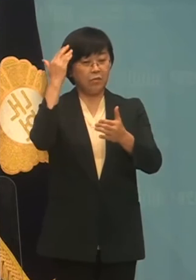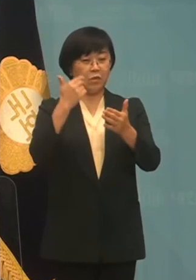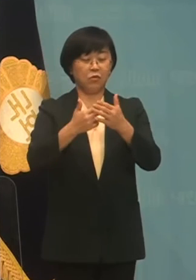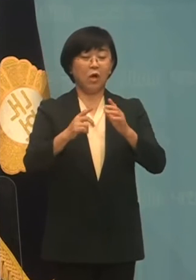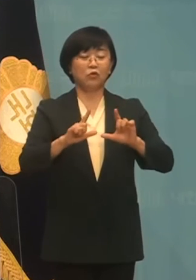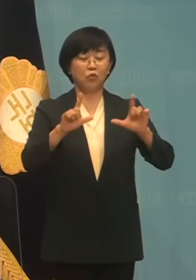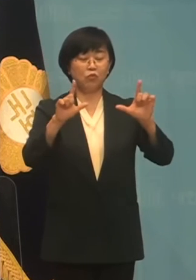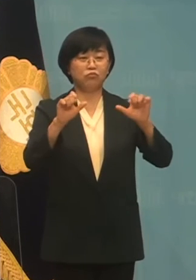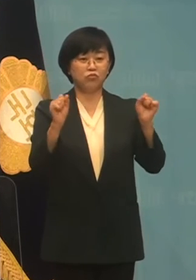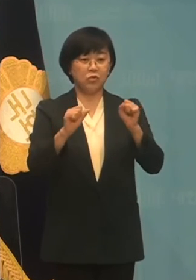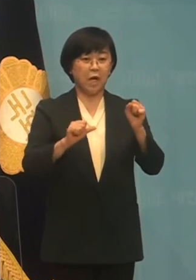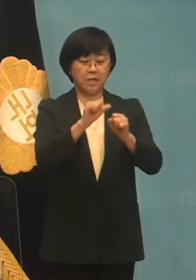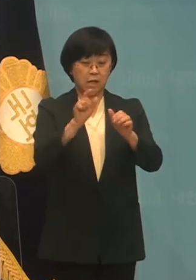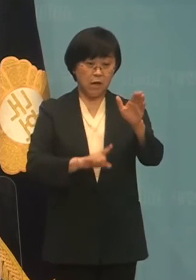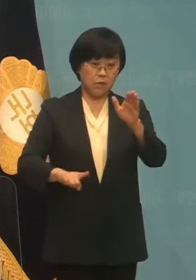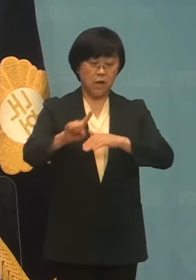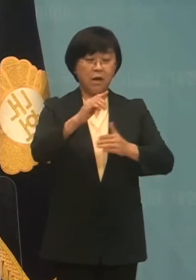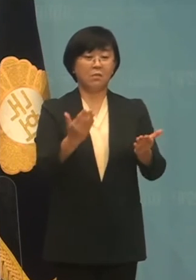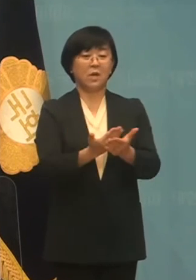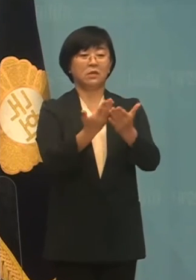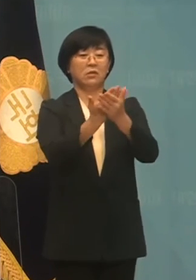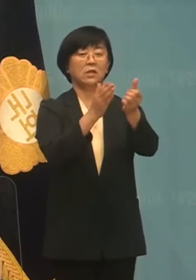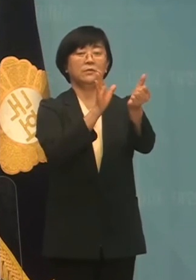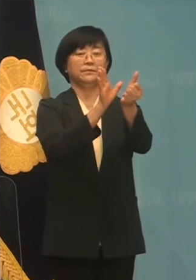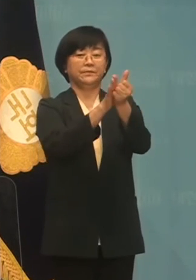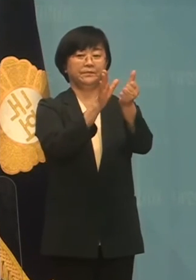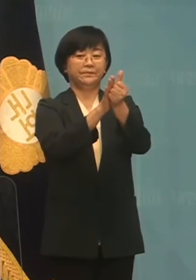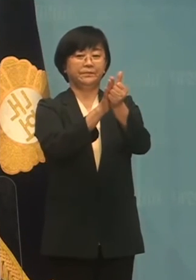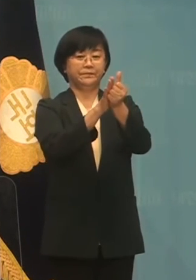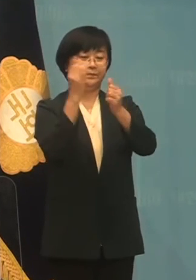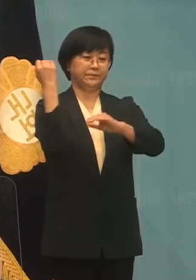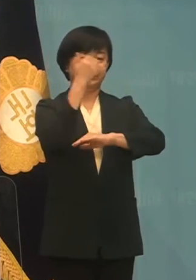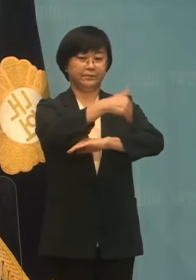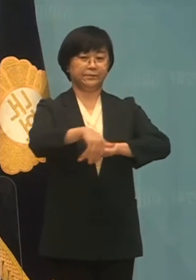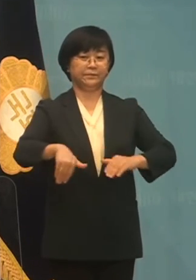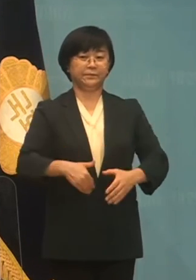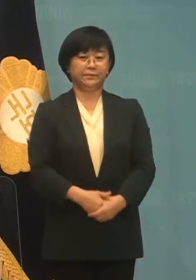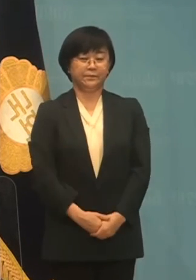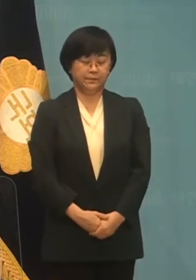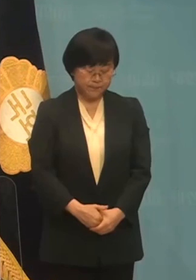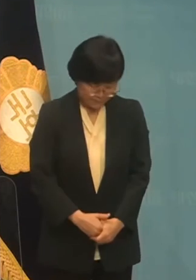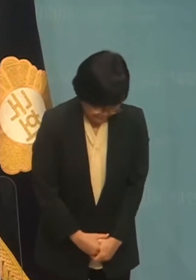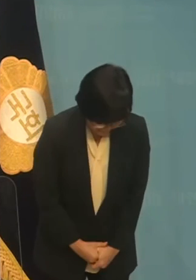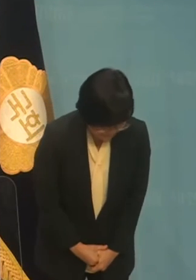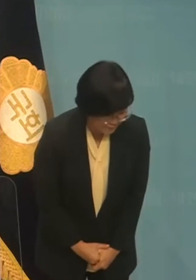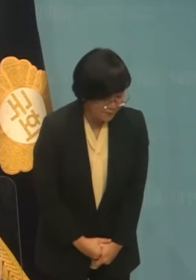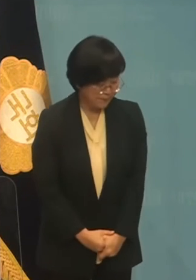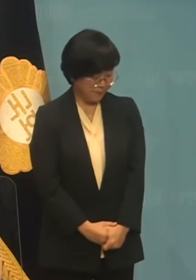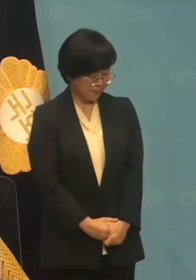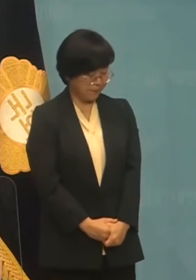경제를 선도할 도시로 발전하도록 지원을 앞뒤지 않겠습니다. 이상입니다.